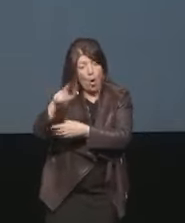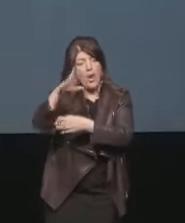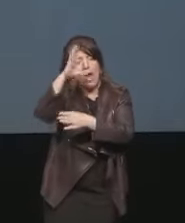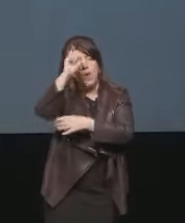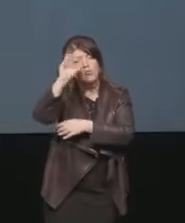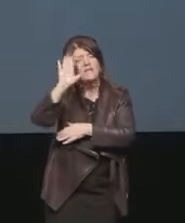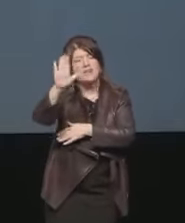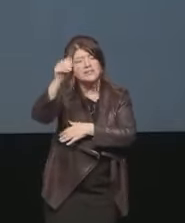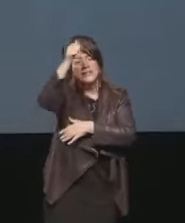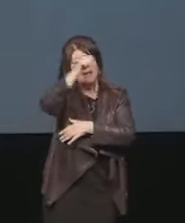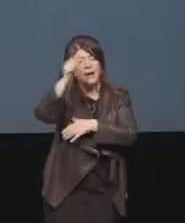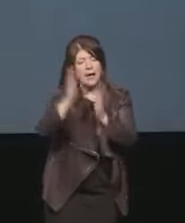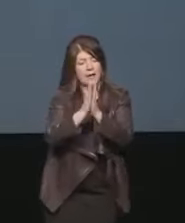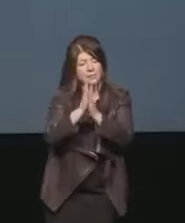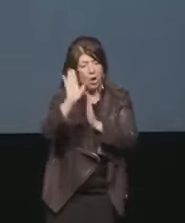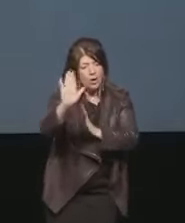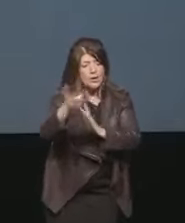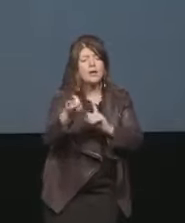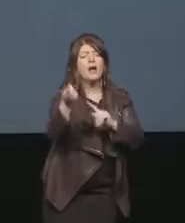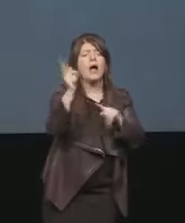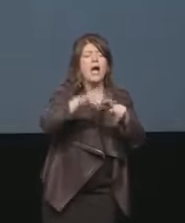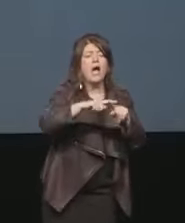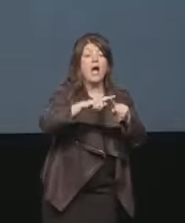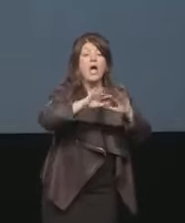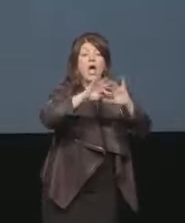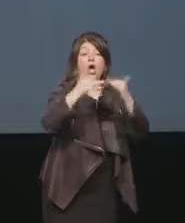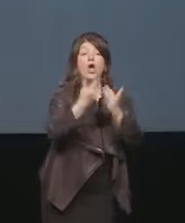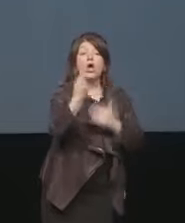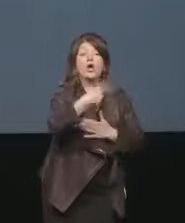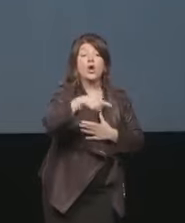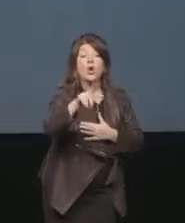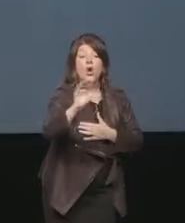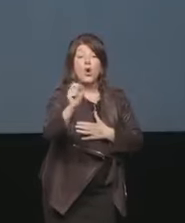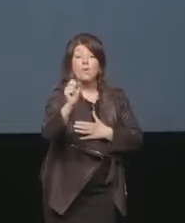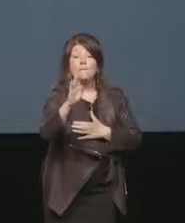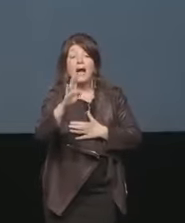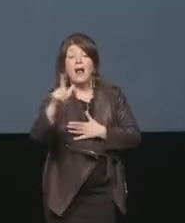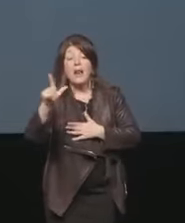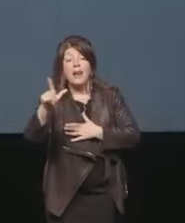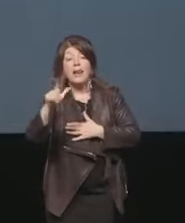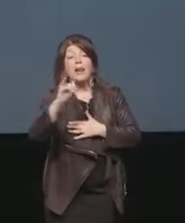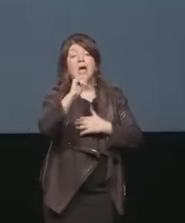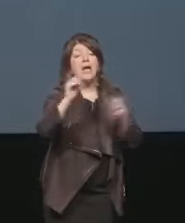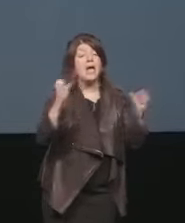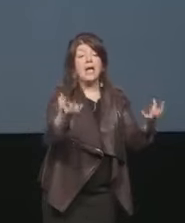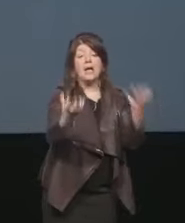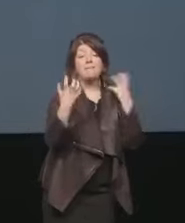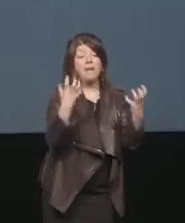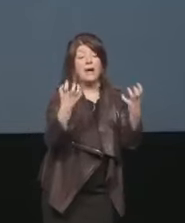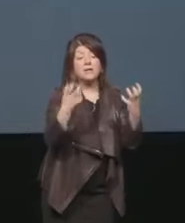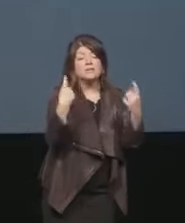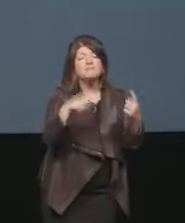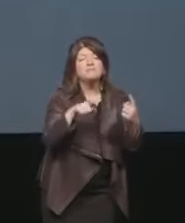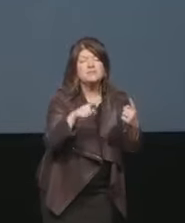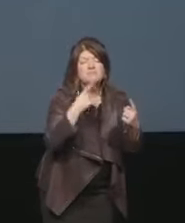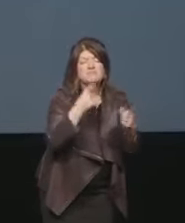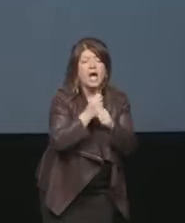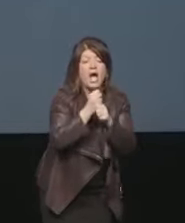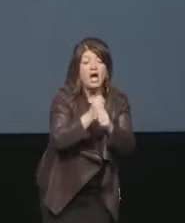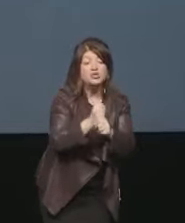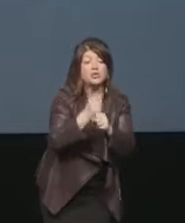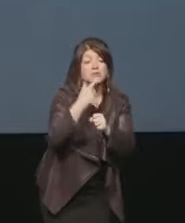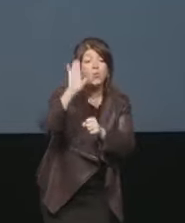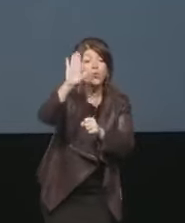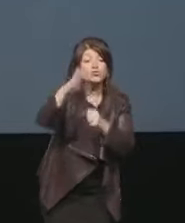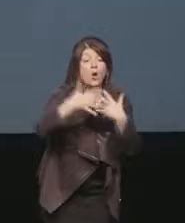'Università Cattolica il Global Impact e il World Food Program che sono agenzie delle Nazioni